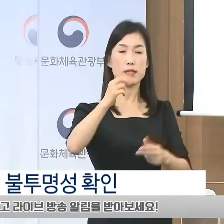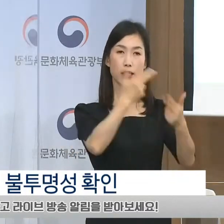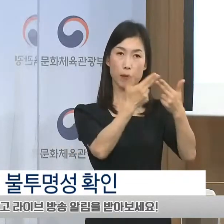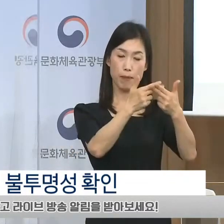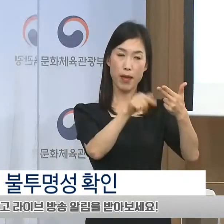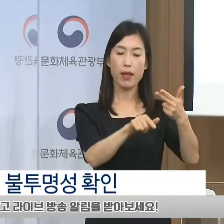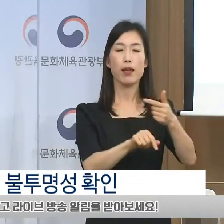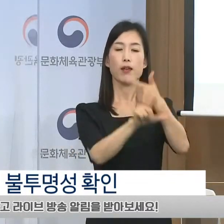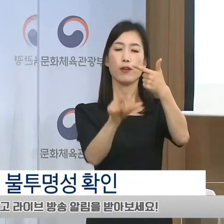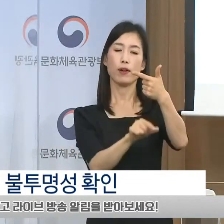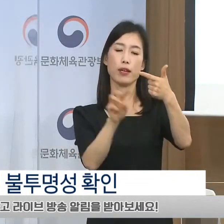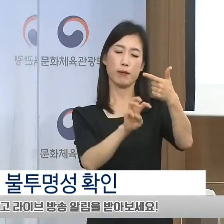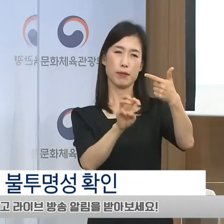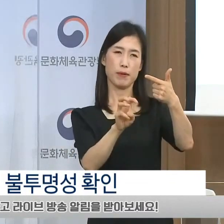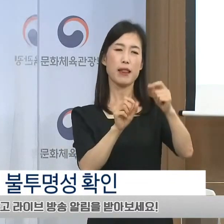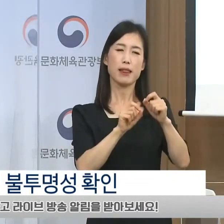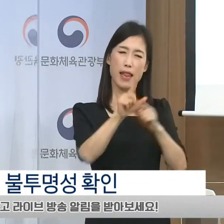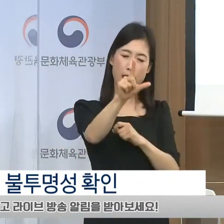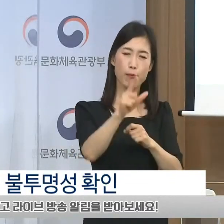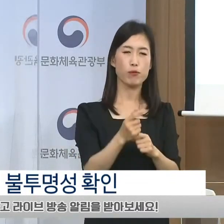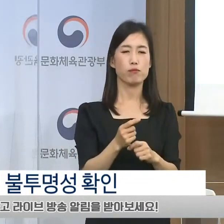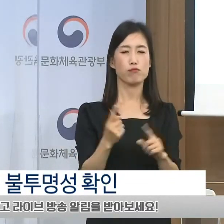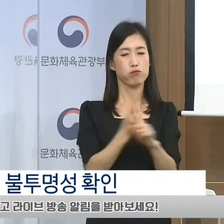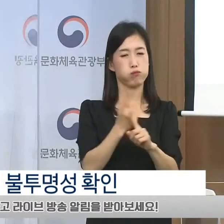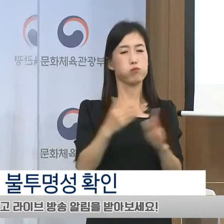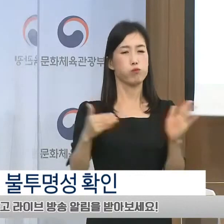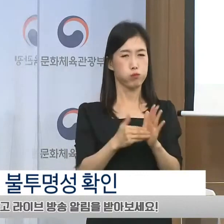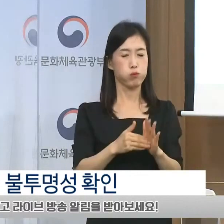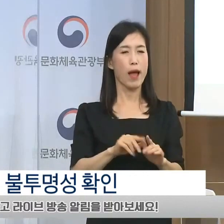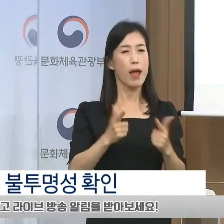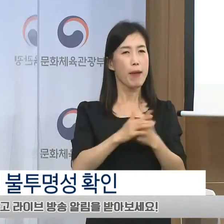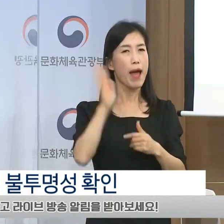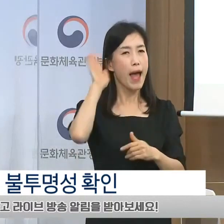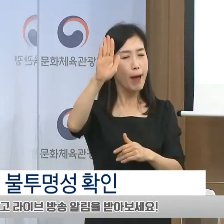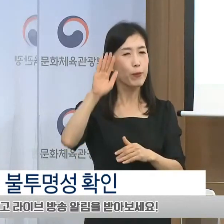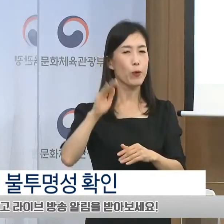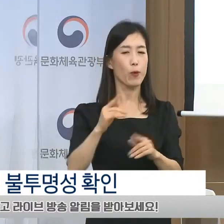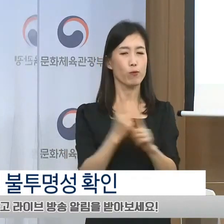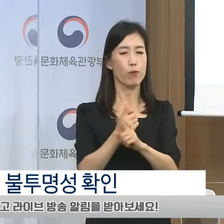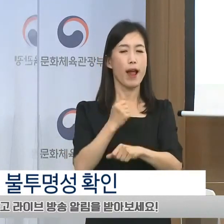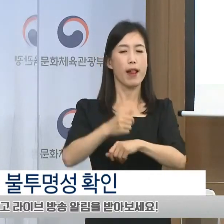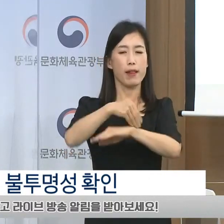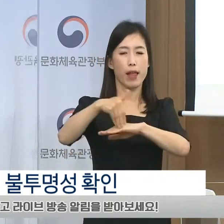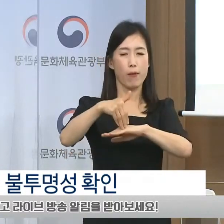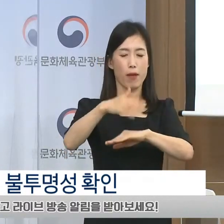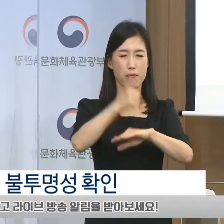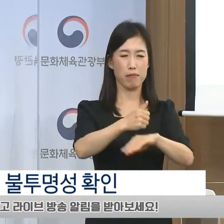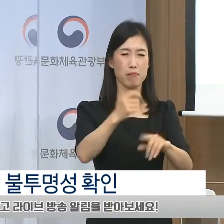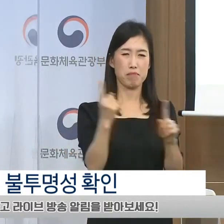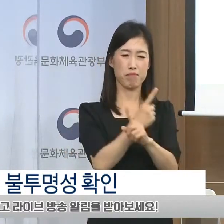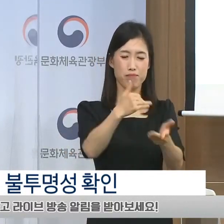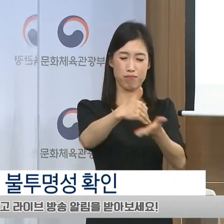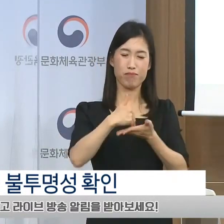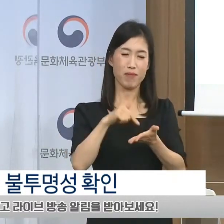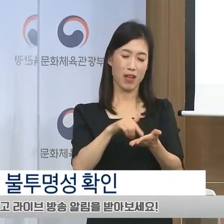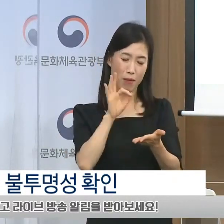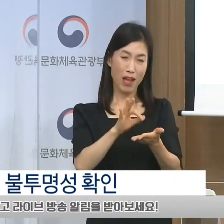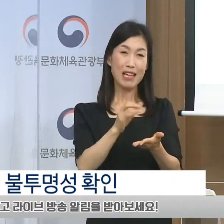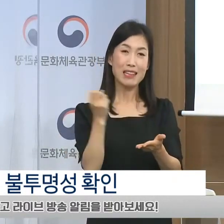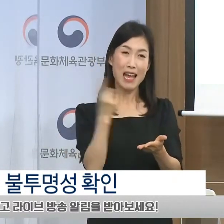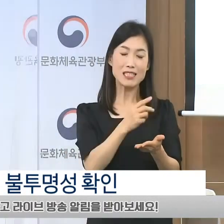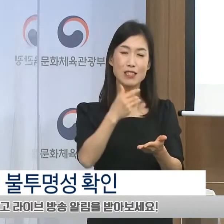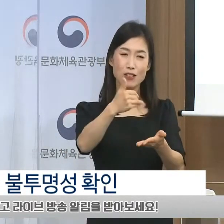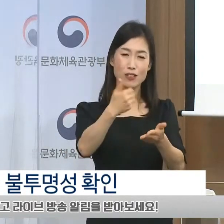30일 대부분 조치 완료 또는 개선 수용으로 최종 보고하였으나 실제로는 개선 내용이 없는